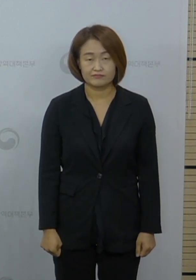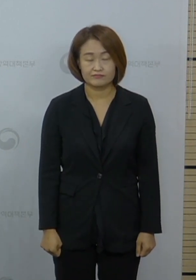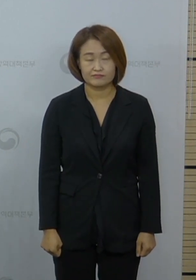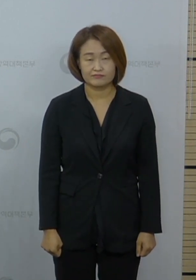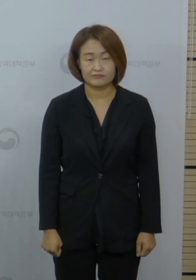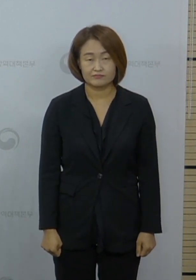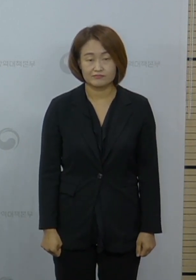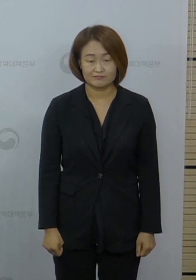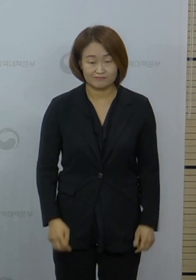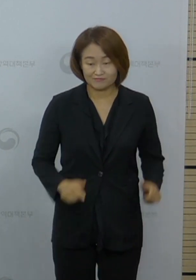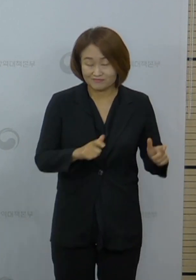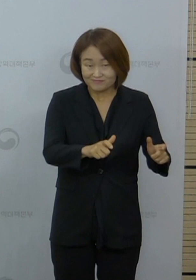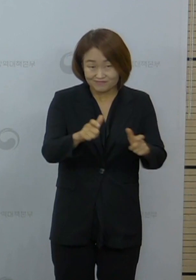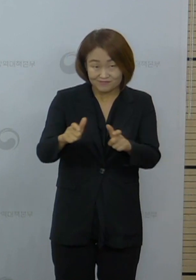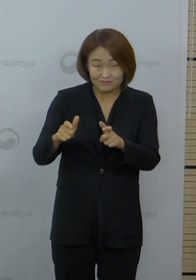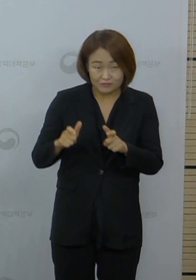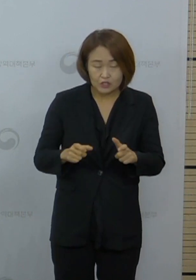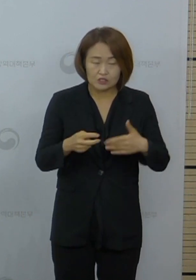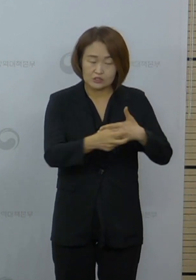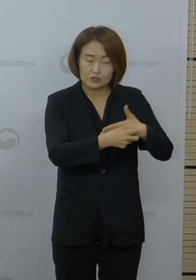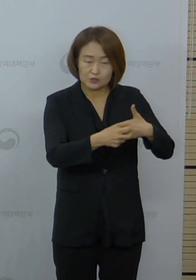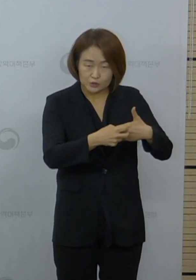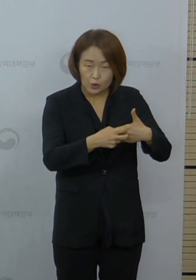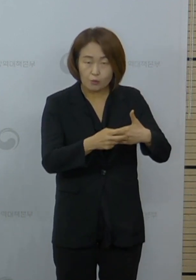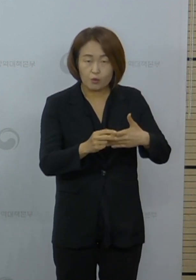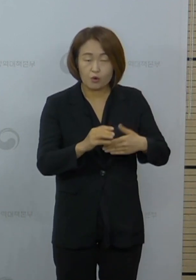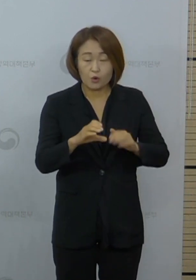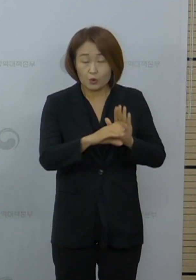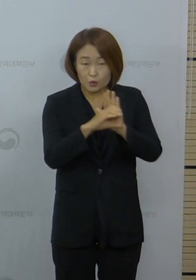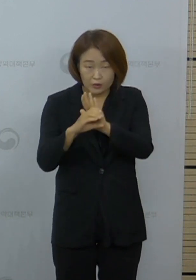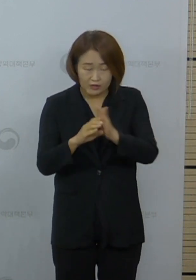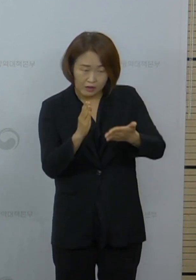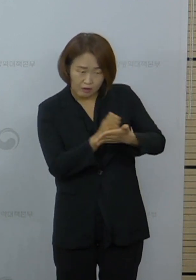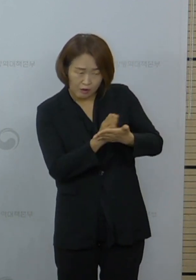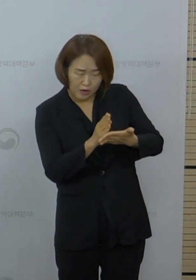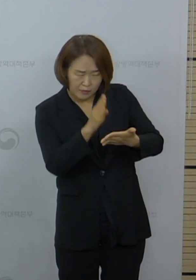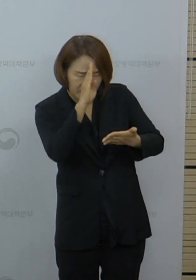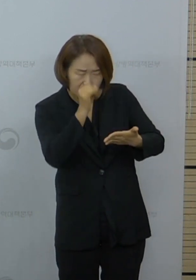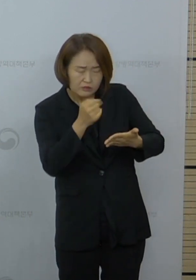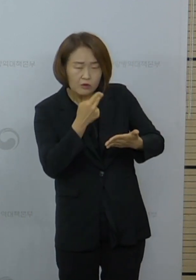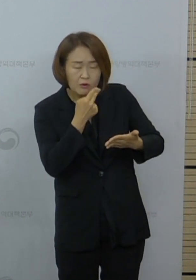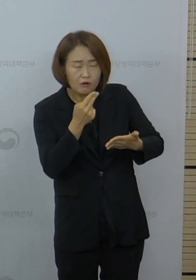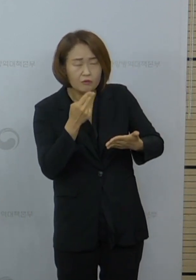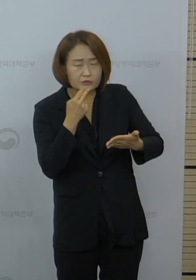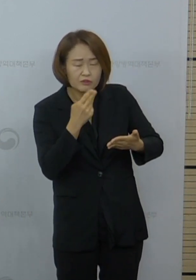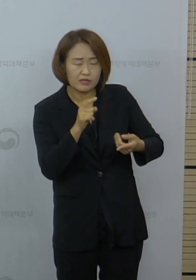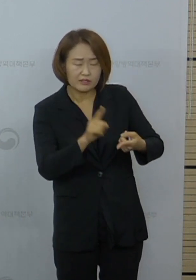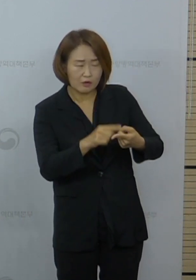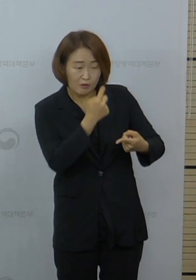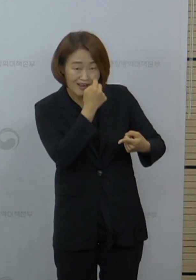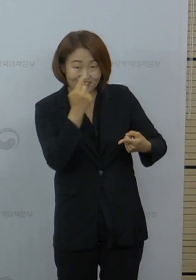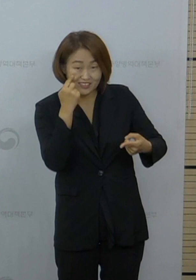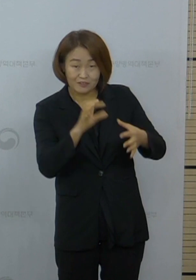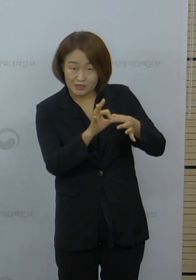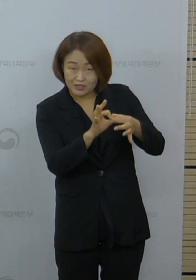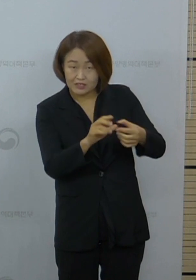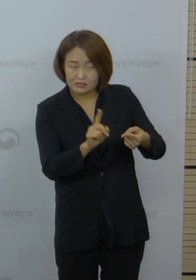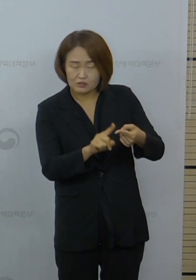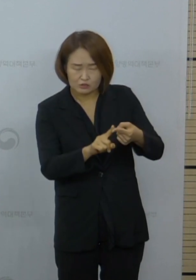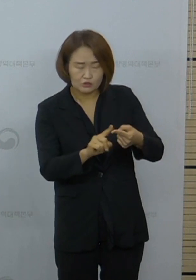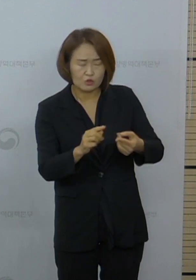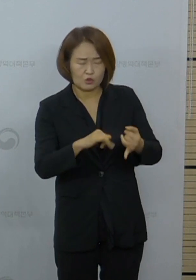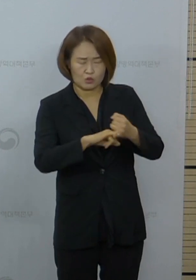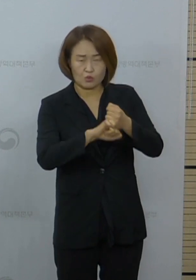지자체와 의료기관 선별진료소에서도 상기와 같은 접촉력 또는 노출력을 반드시 확인하고